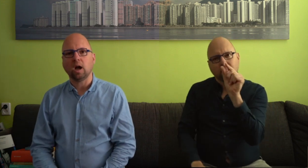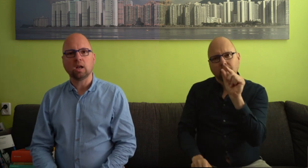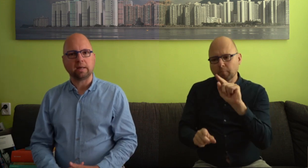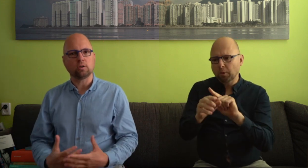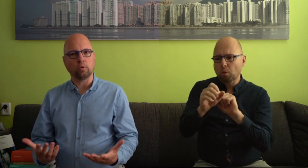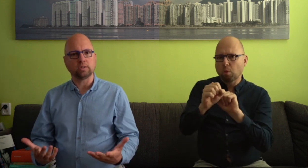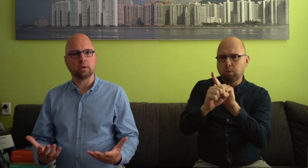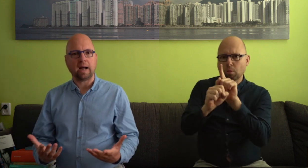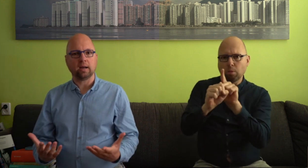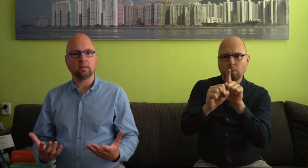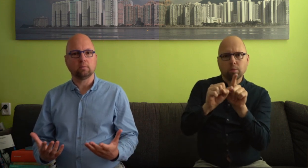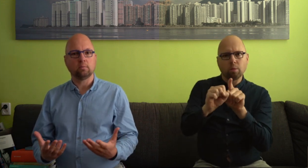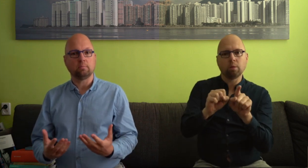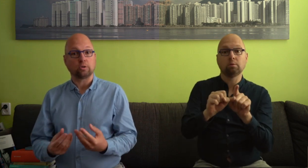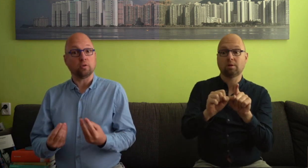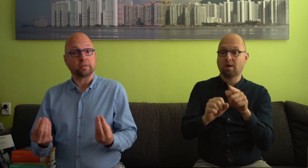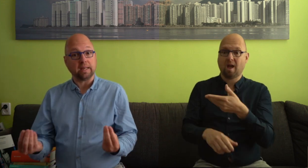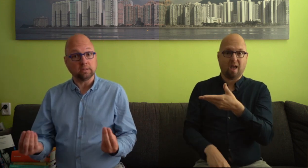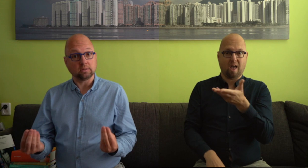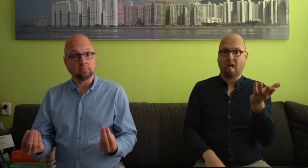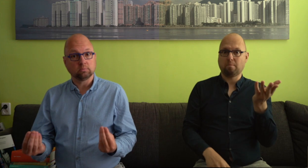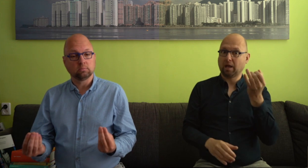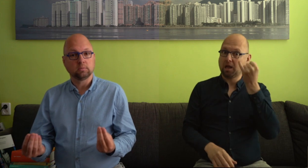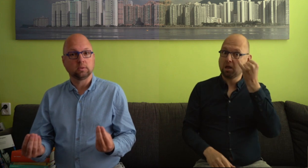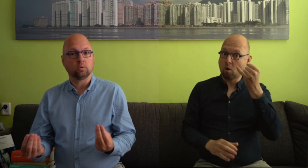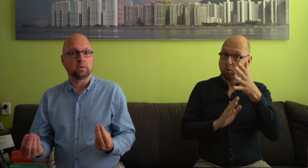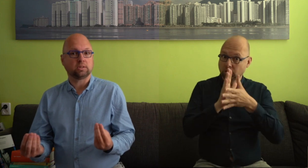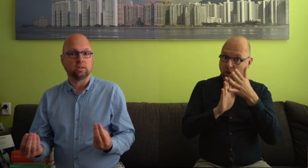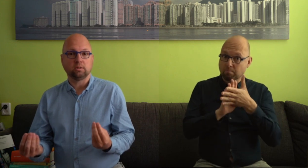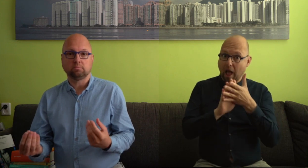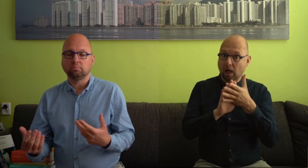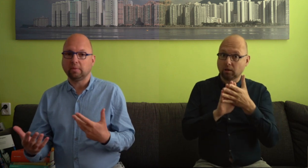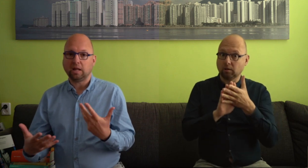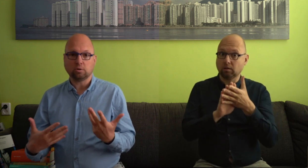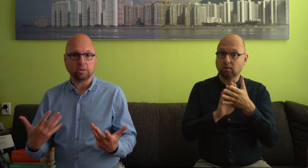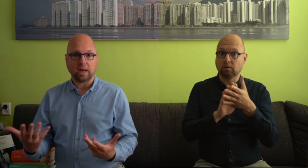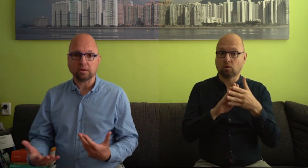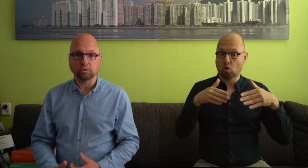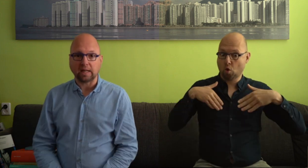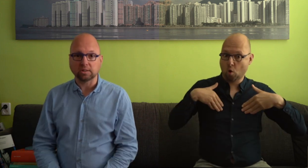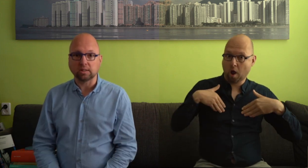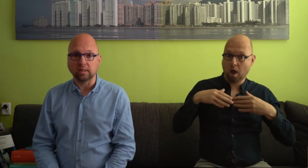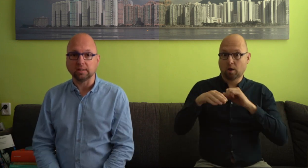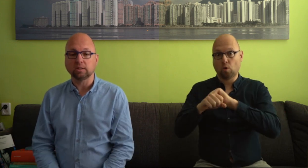Allemaal iconische gebaren, maar toch verschillend. Omdat ze elk met hun eigen ontstaatsgeschiedenis